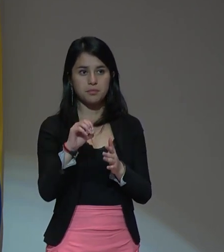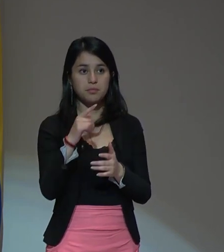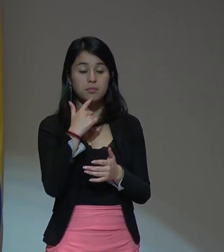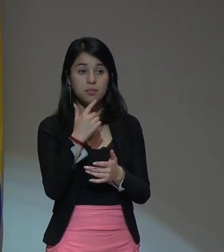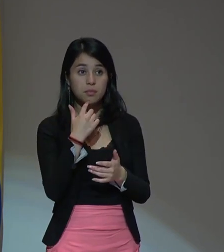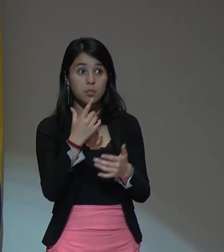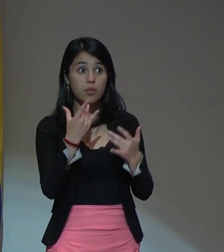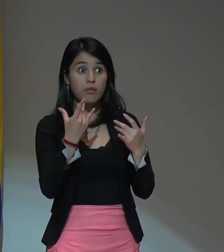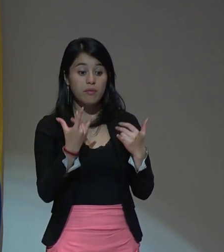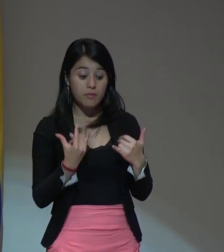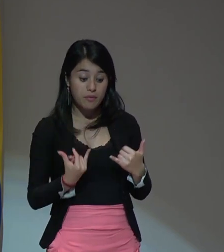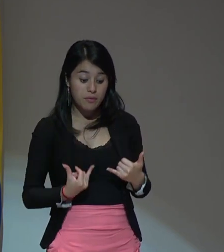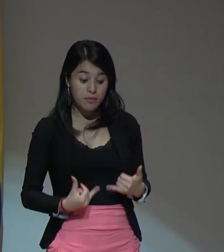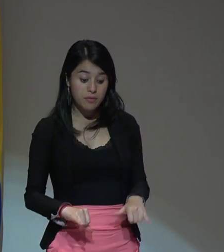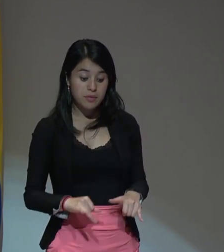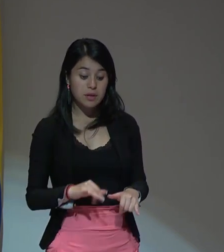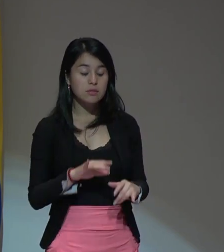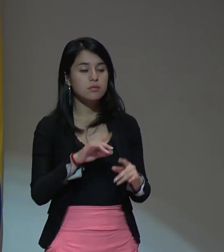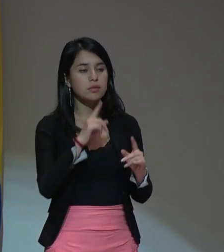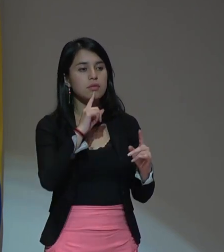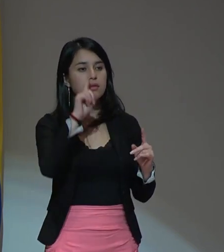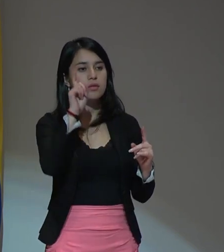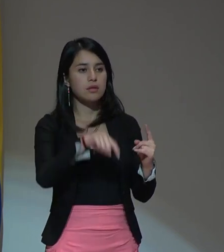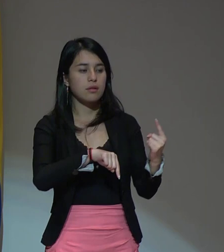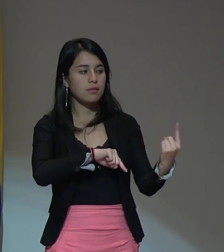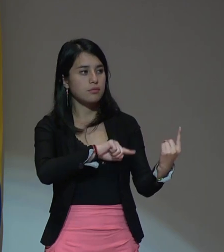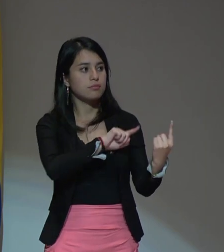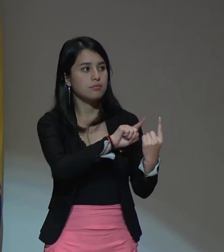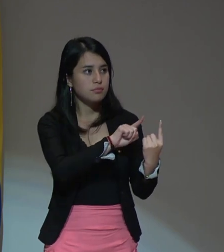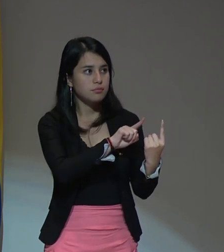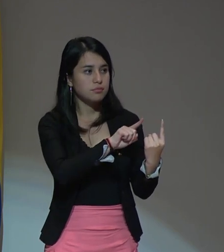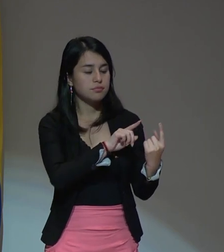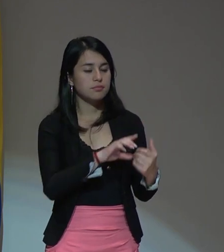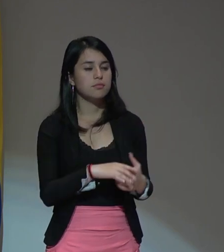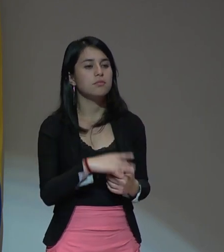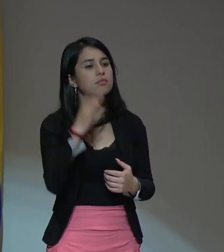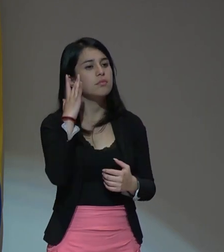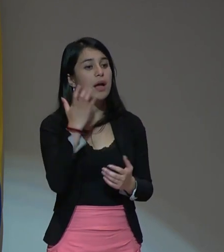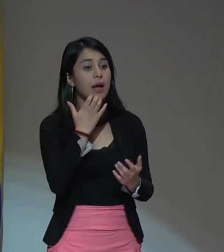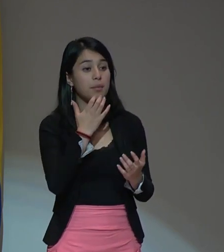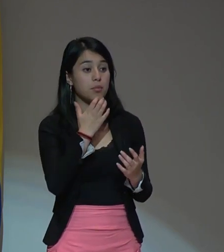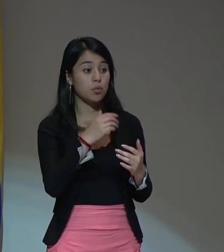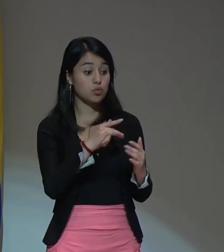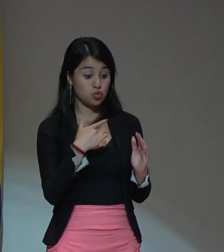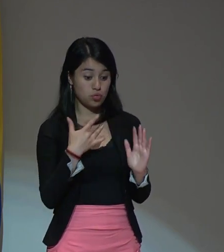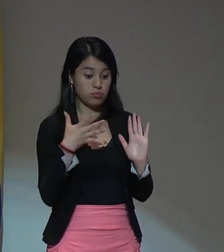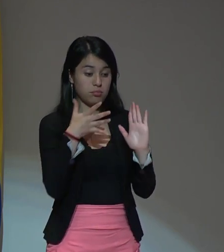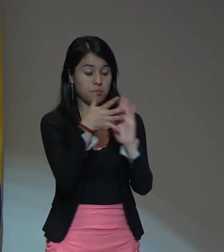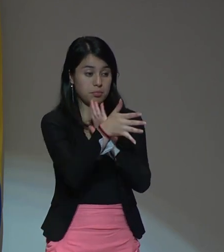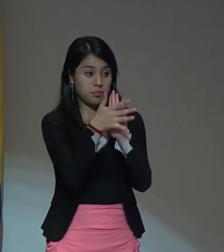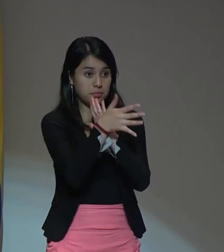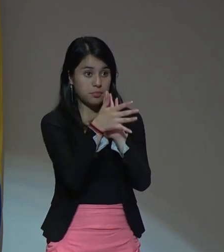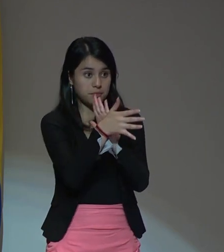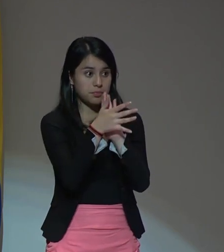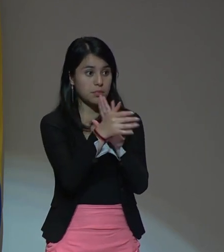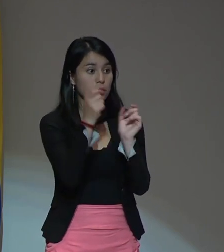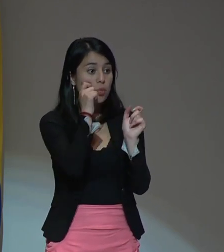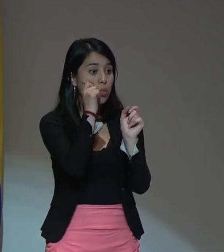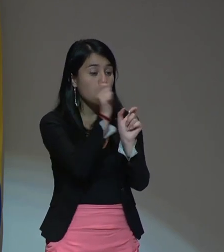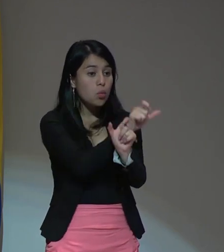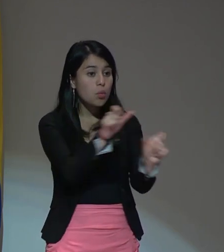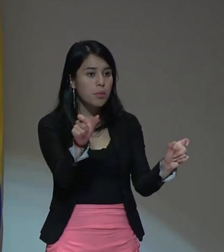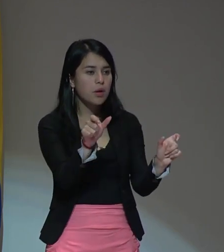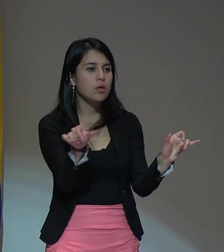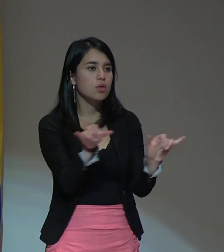terminada si está haciendo porque al contar su historia el ser humano busca